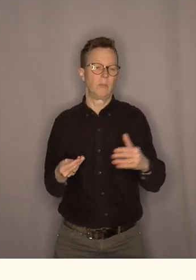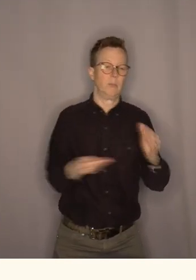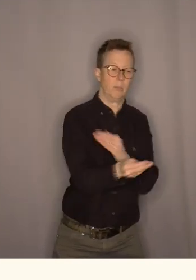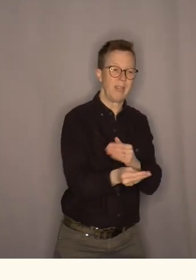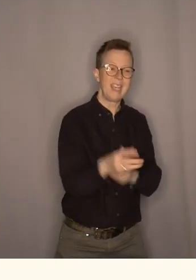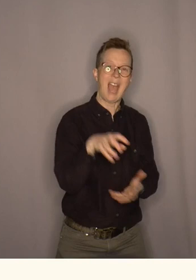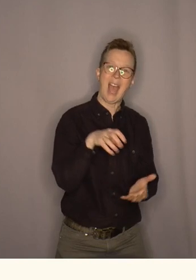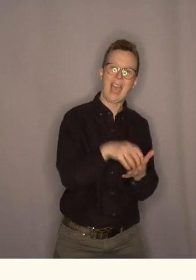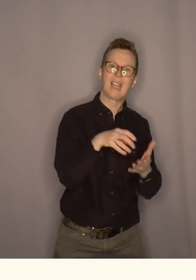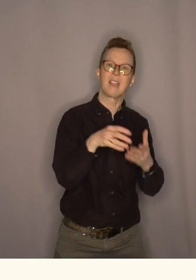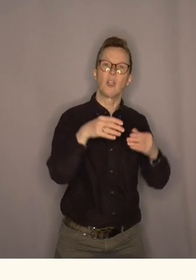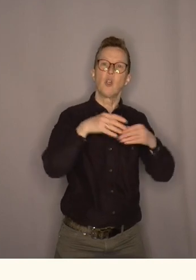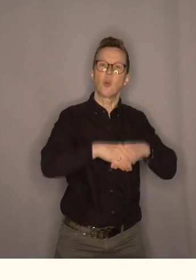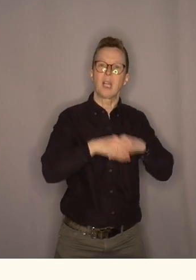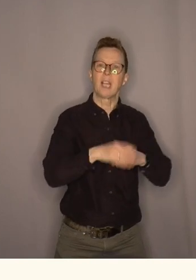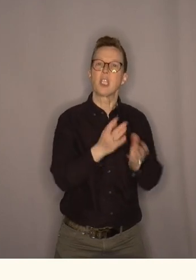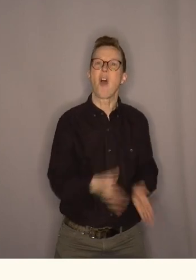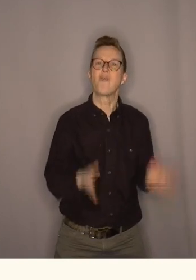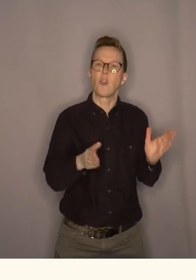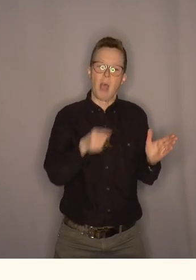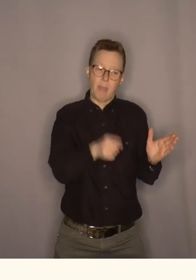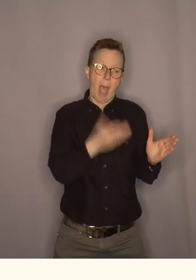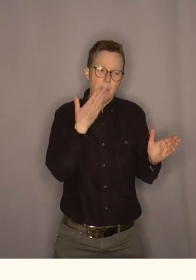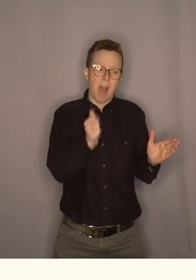solidaritetsfond for det er også bra for oss selv.